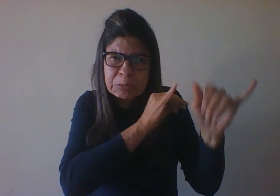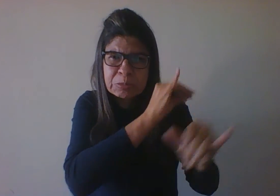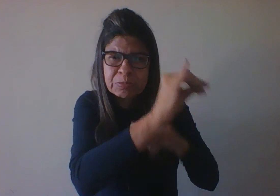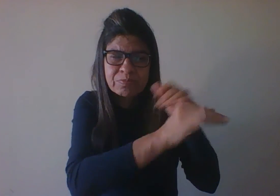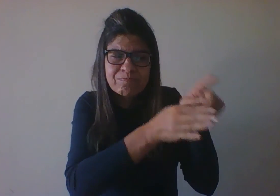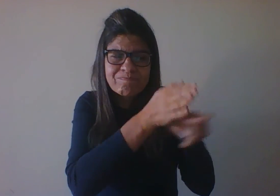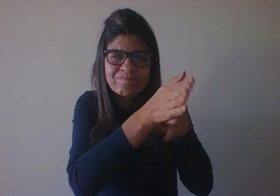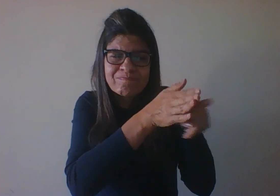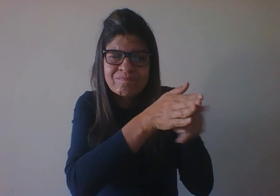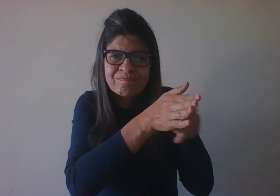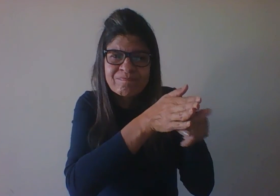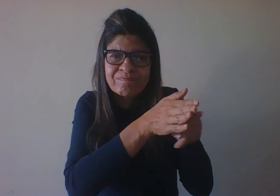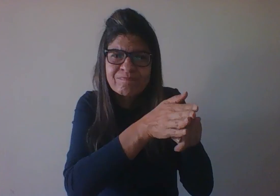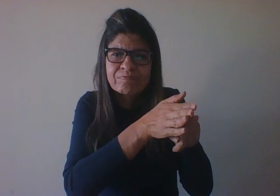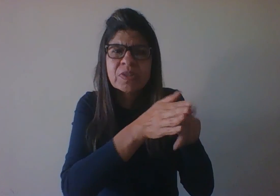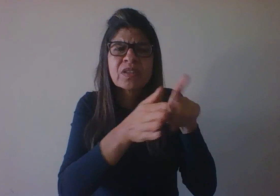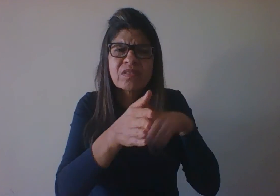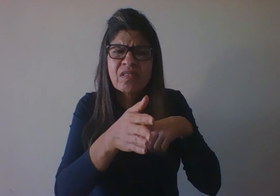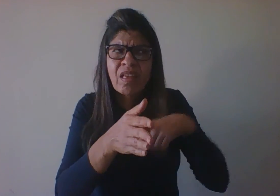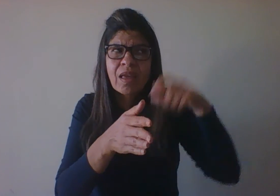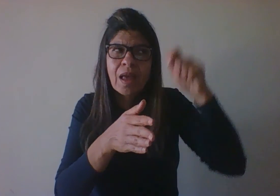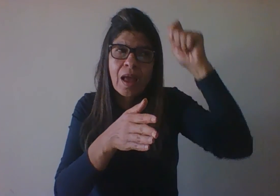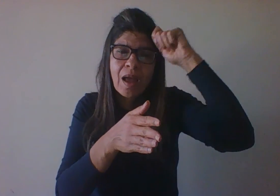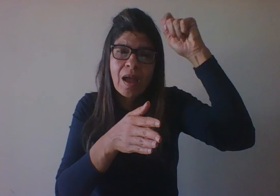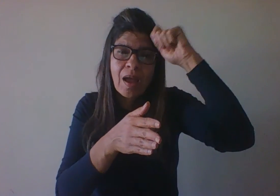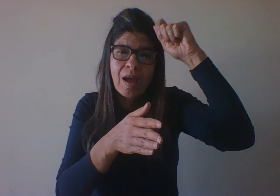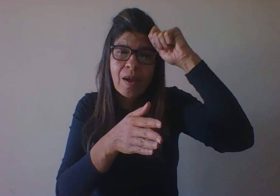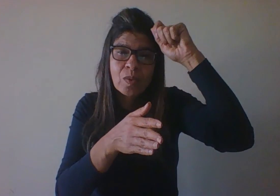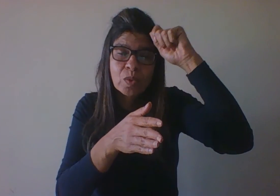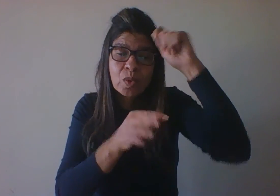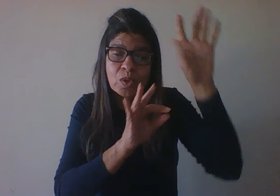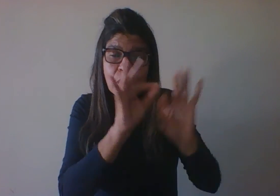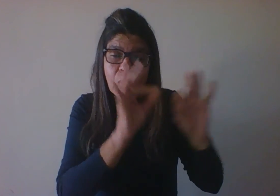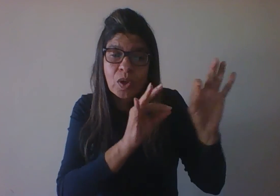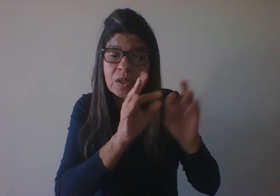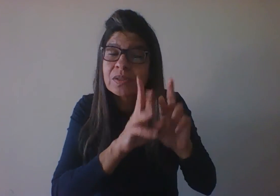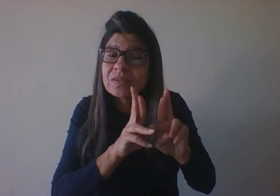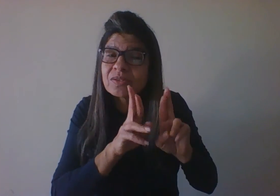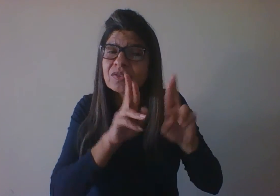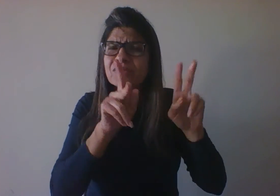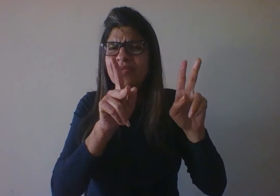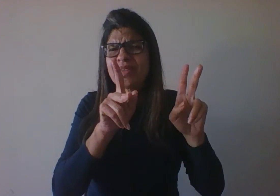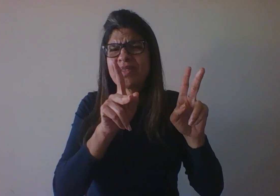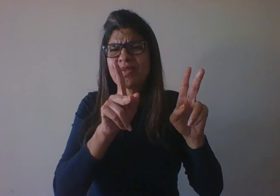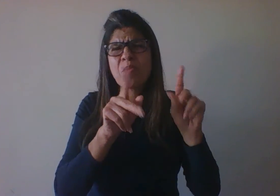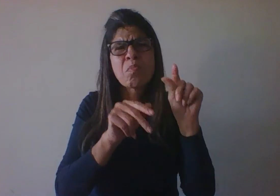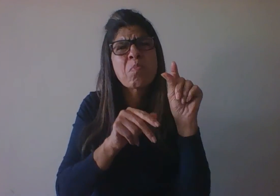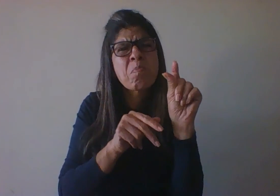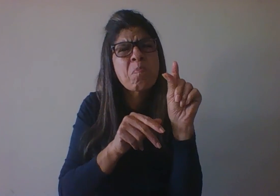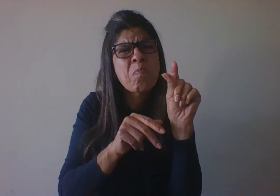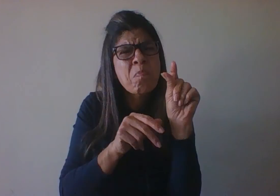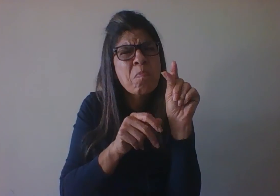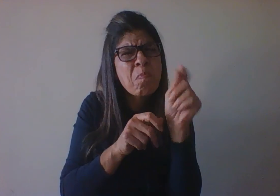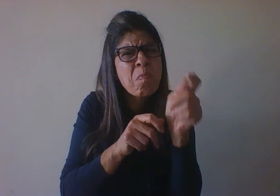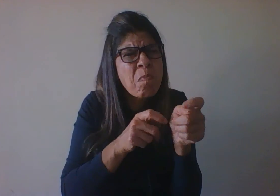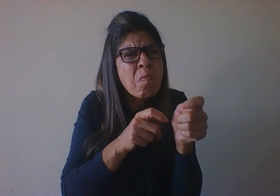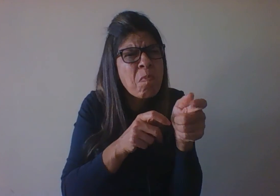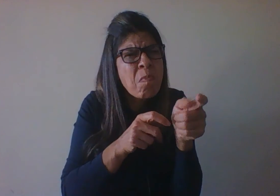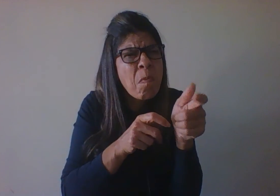mas que em função da maneira como os autores organizam, podem ter uma pequena variação entre um ou outro ano